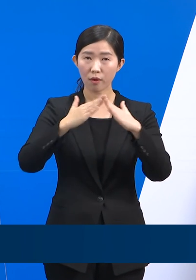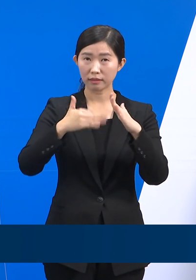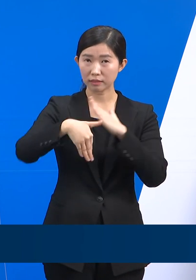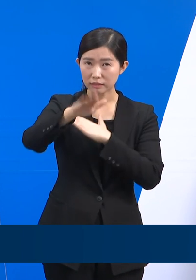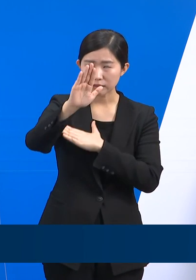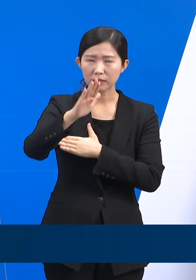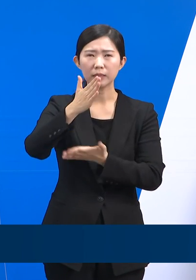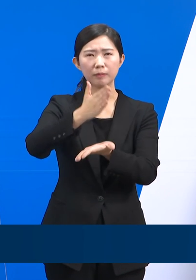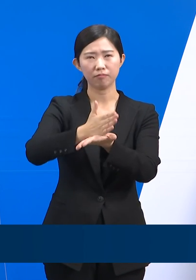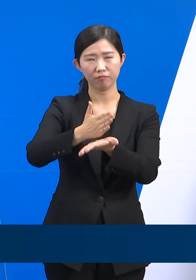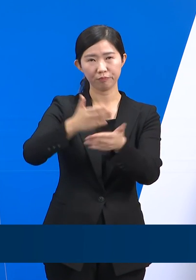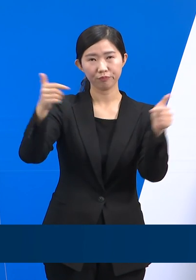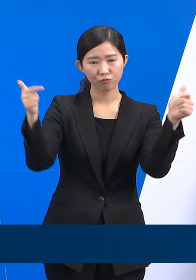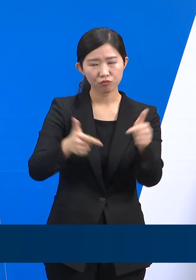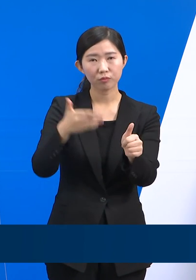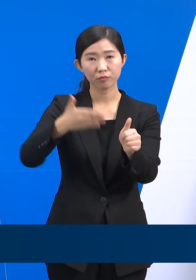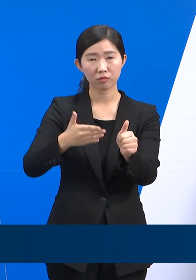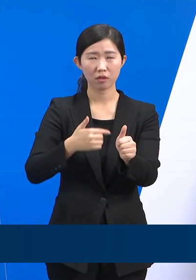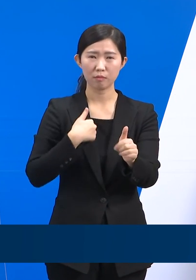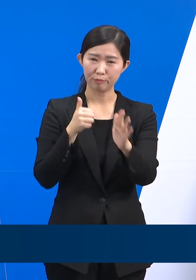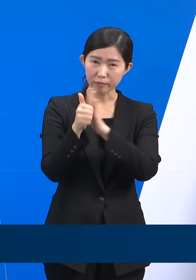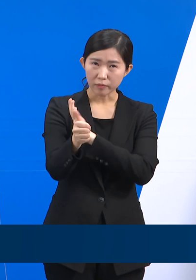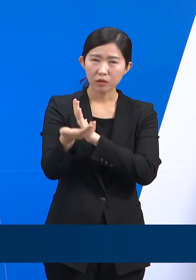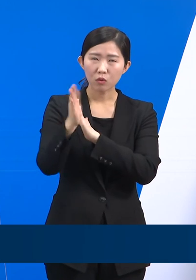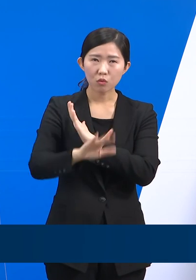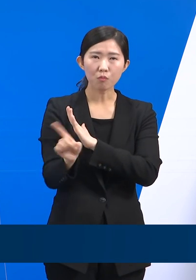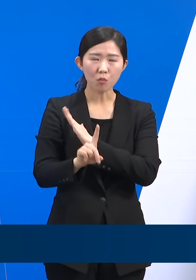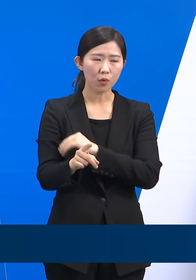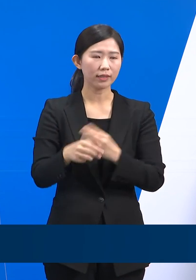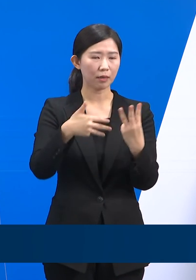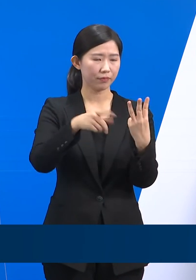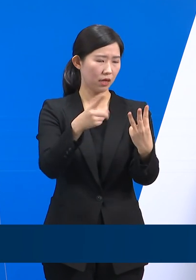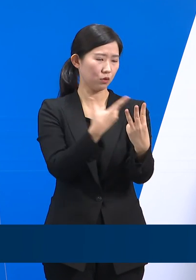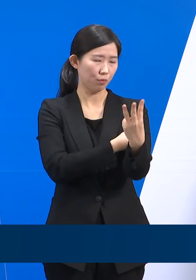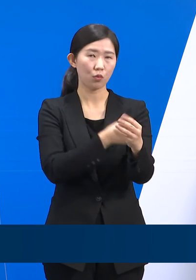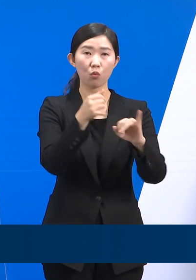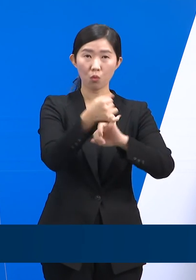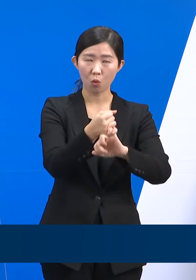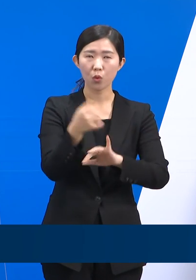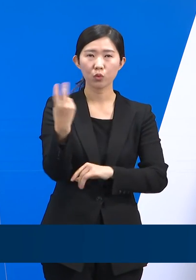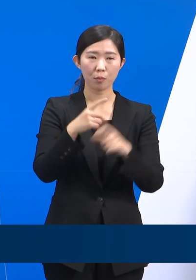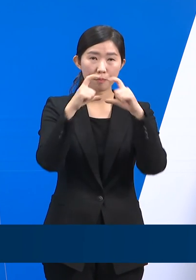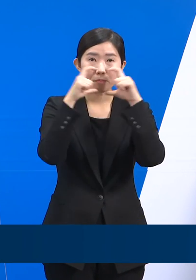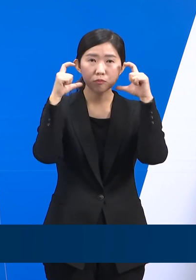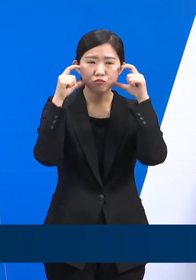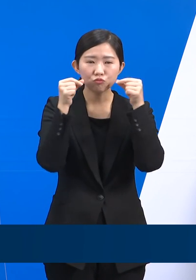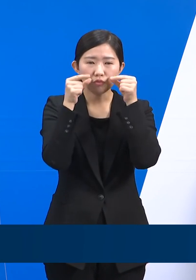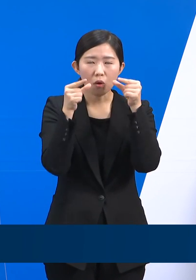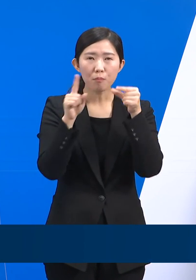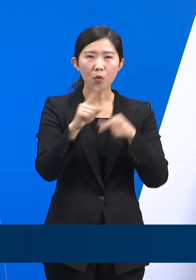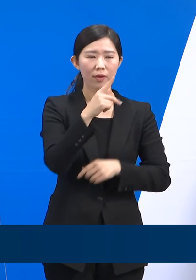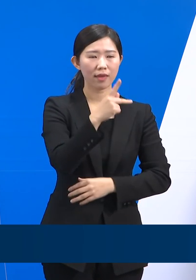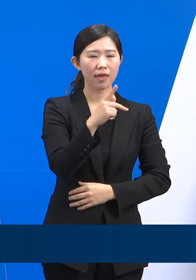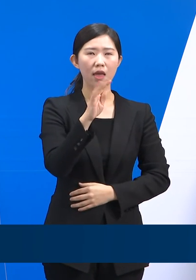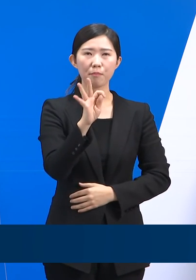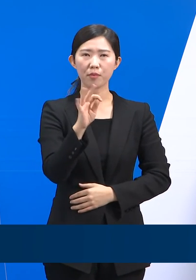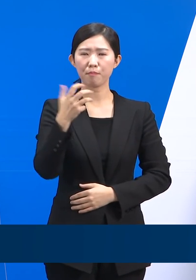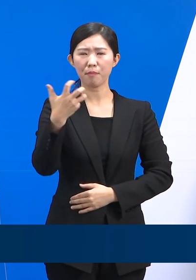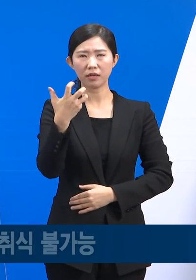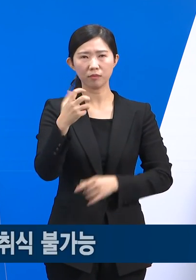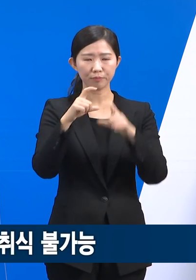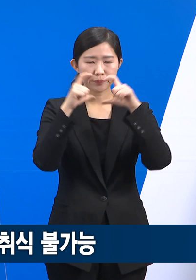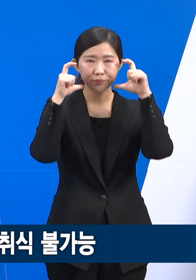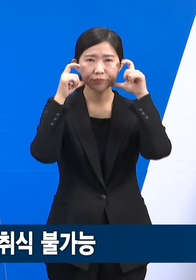바라며, 부득이 방문하시더라도 설 연휴 전에 3차 접종 실시, KF80 이상 마스크 착용 등 방역수칙을 준수해 주시기